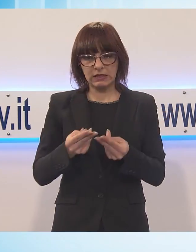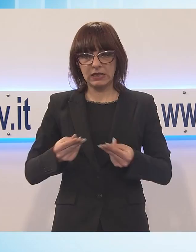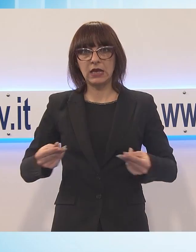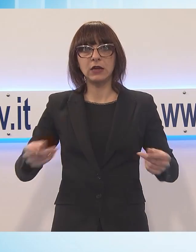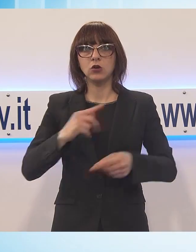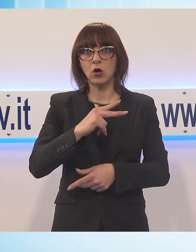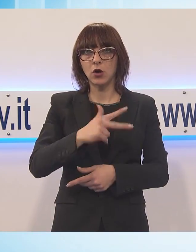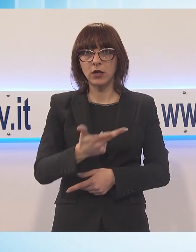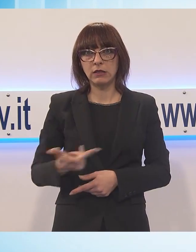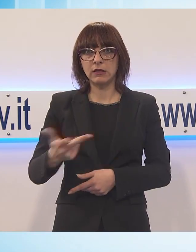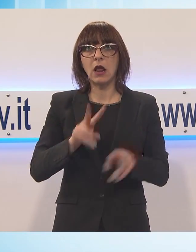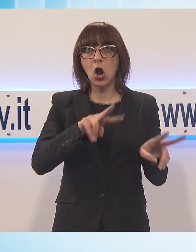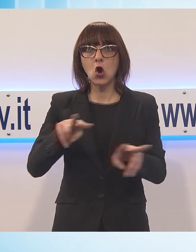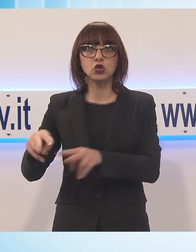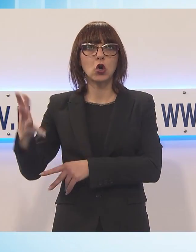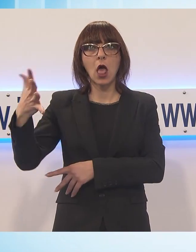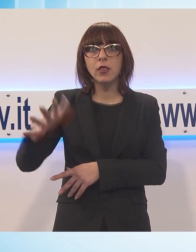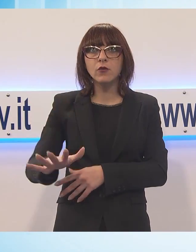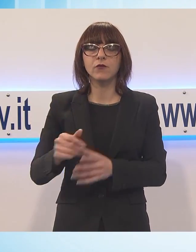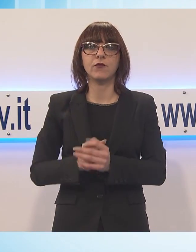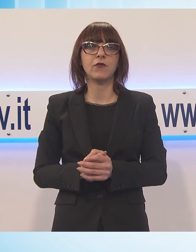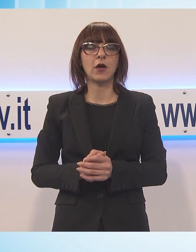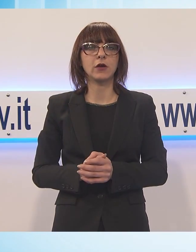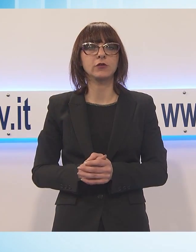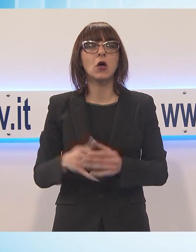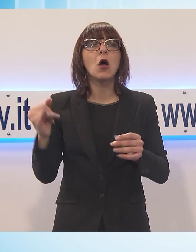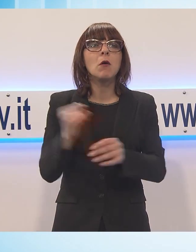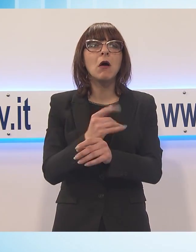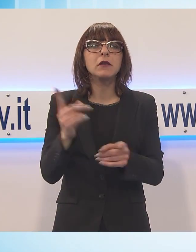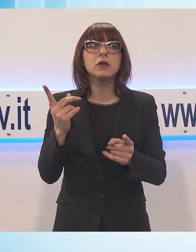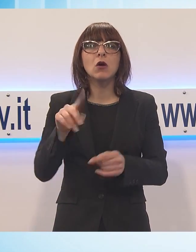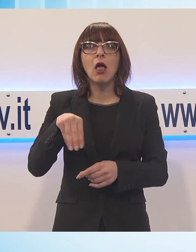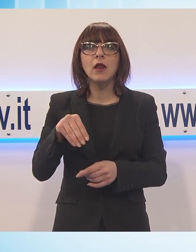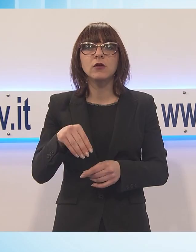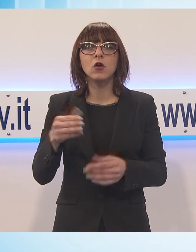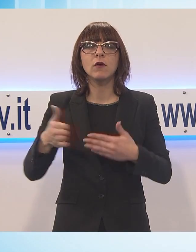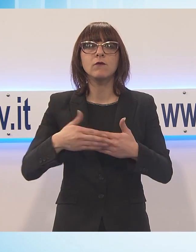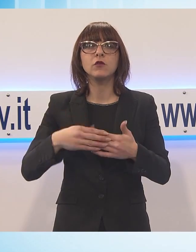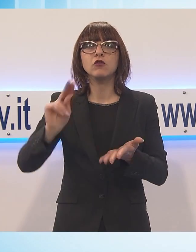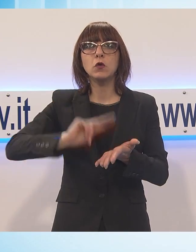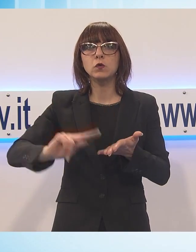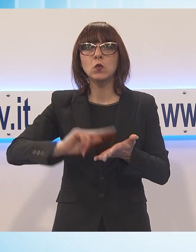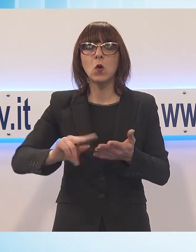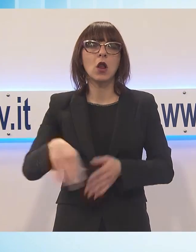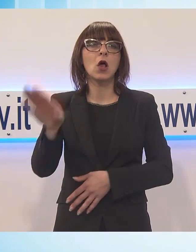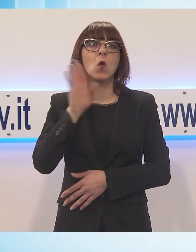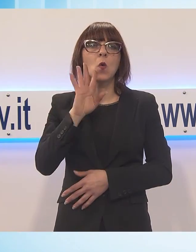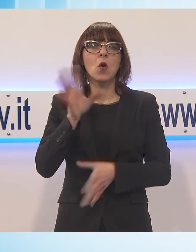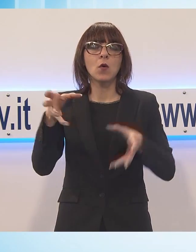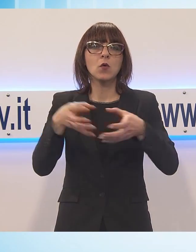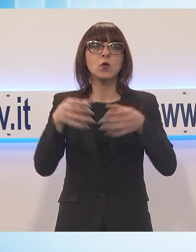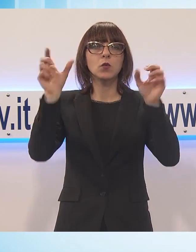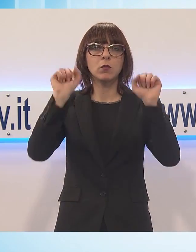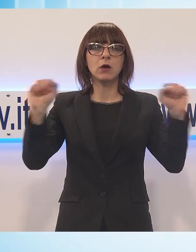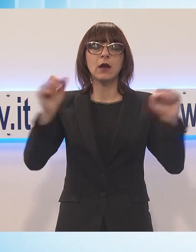costante nei punti di aggregazione e in particolare nei pressi delle scuole. Gli uomini del comando di Bagni di Lucca, guidati dal